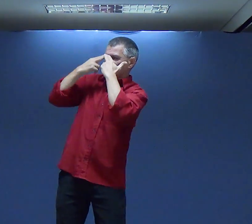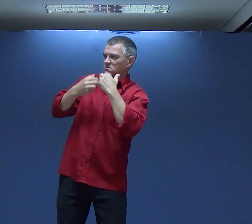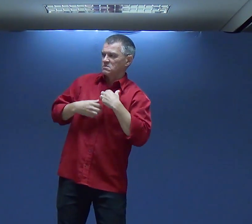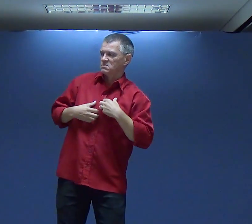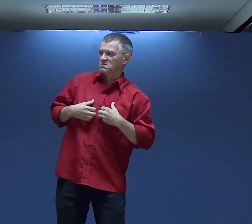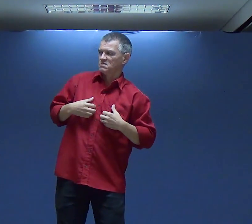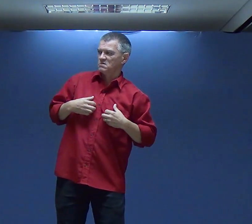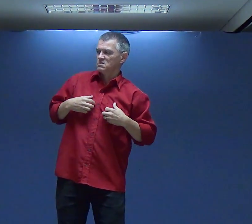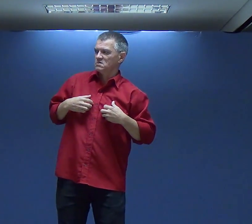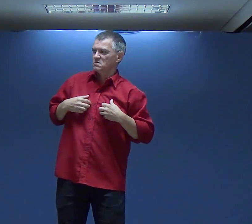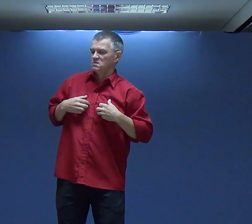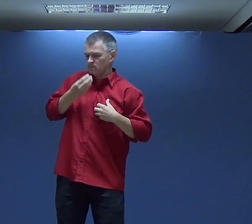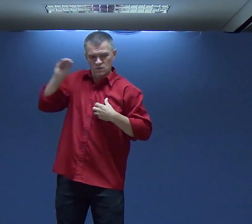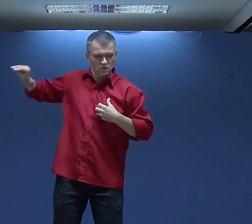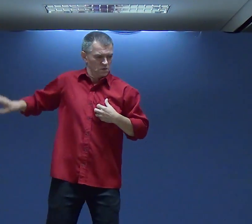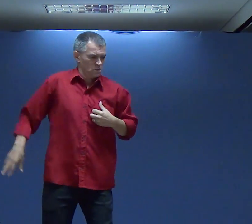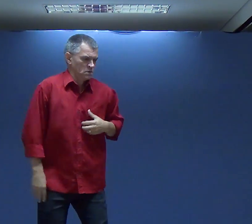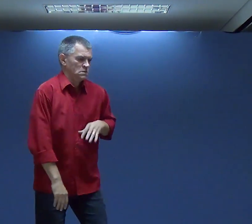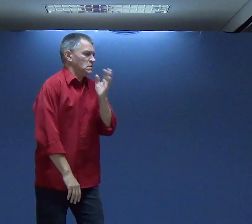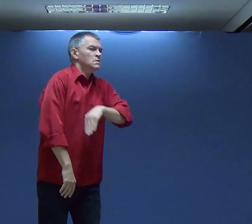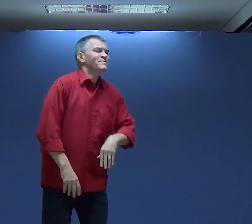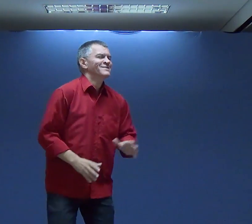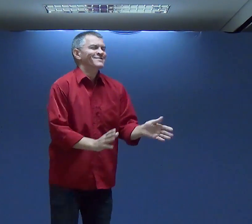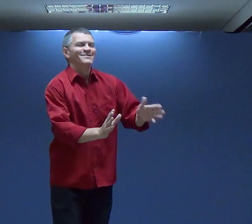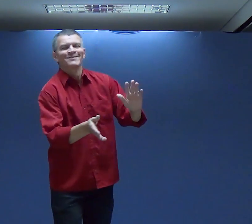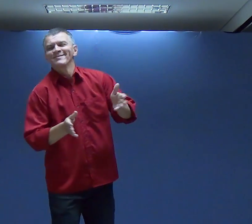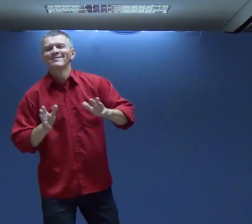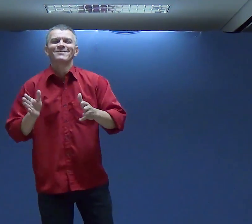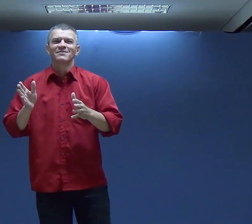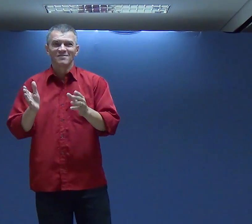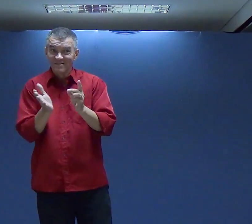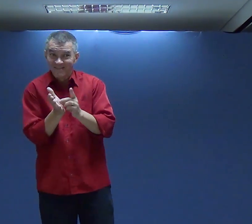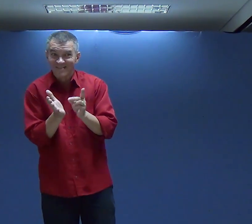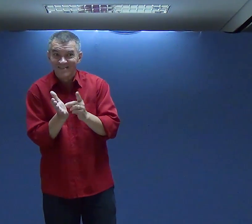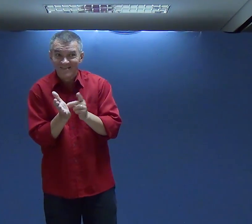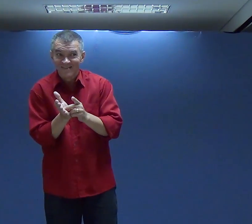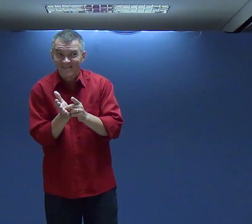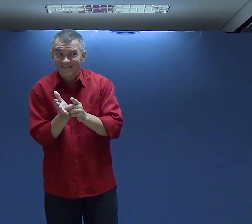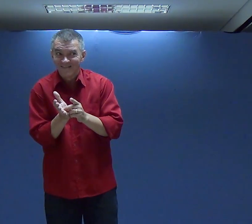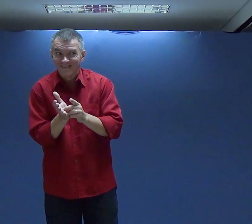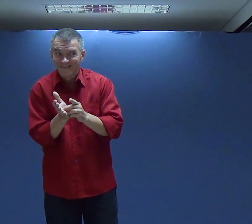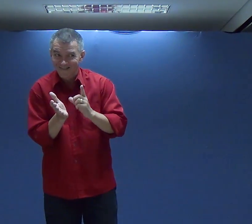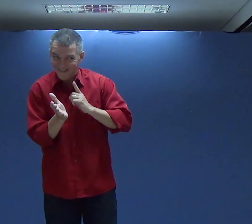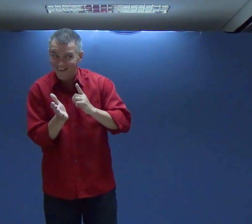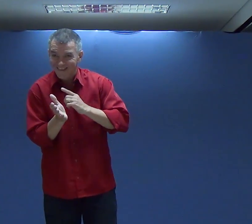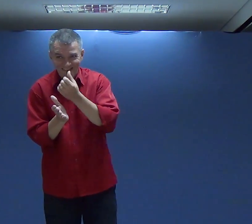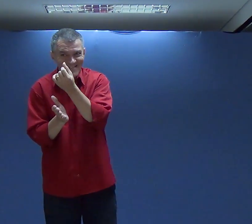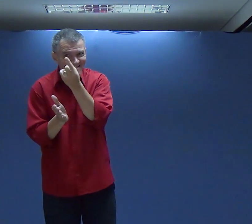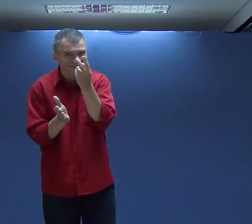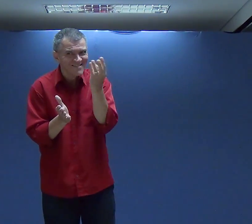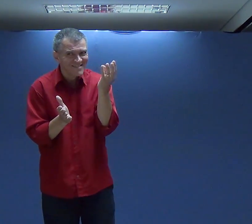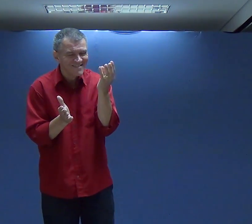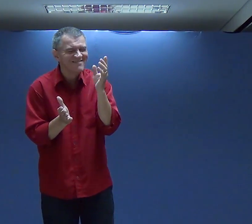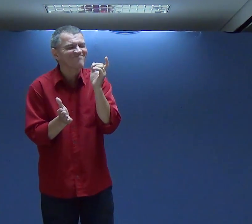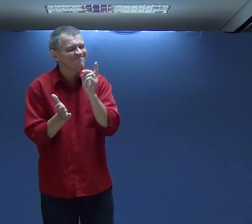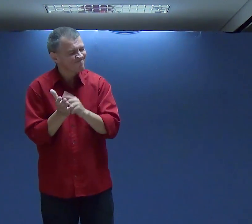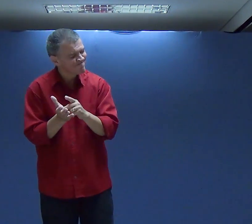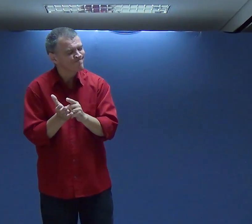E Trauma E gera angústia E eu a evito Não é isso que acontece Não acontece desse jeito